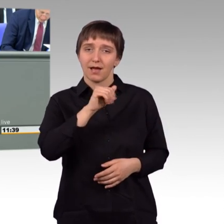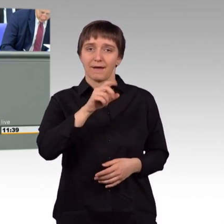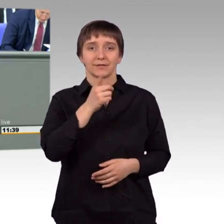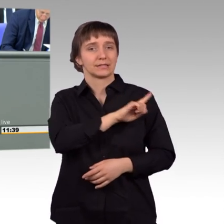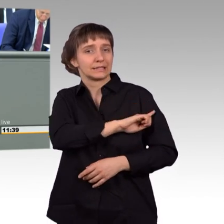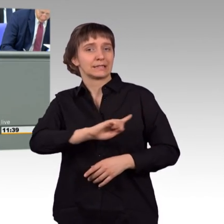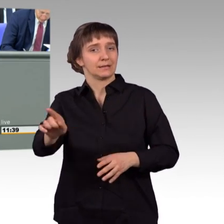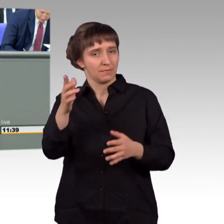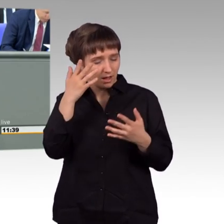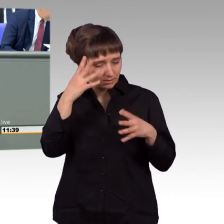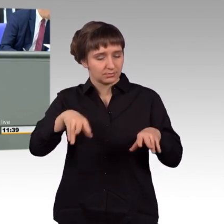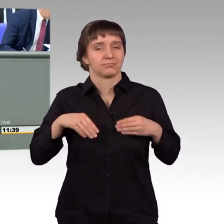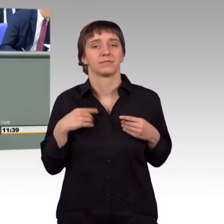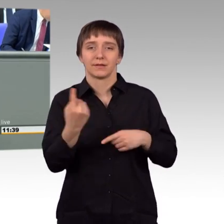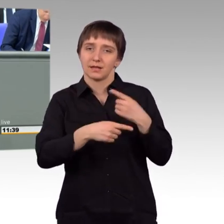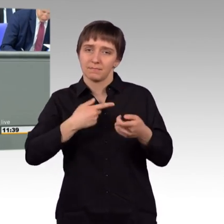vehement entgegen stellen. Vielen Dank.